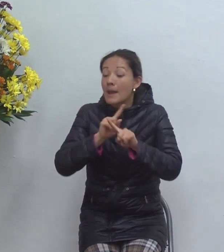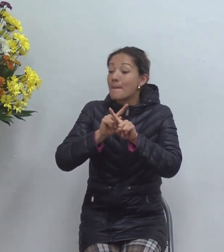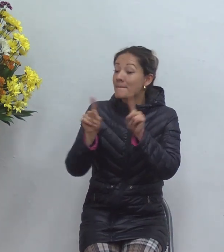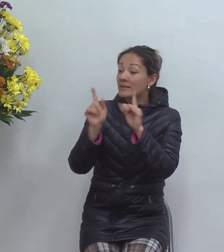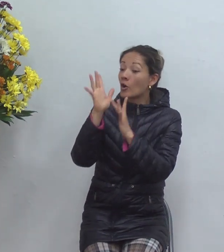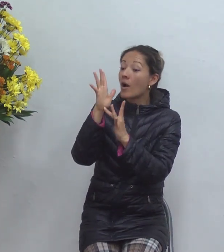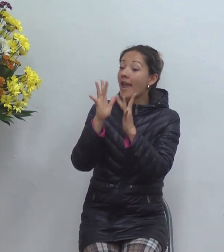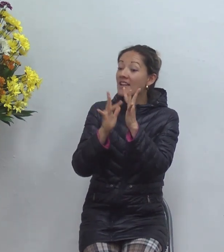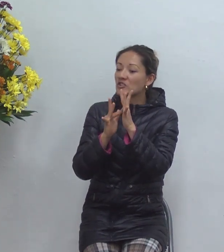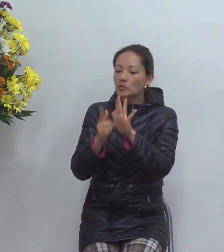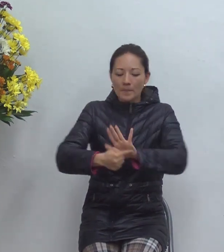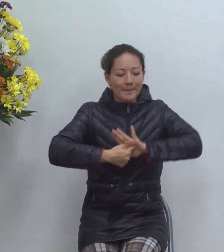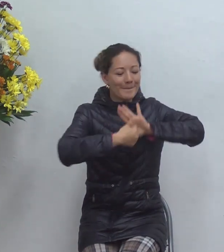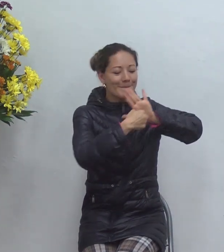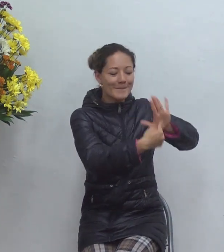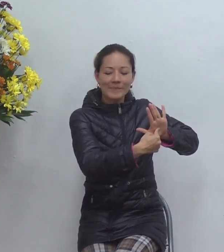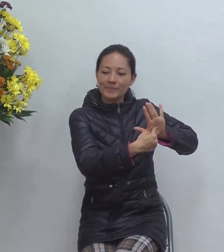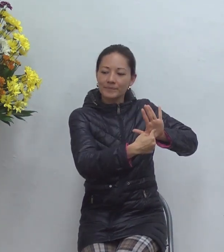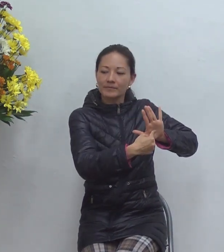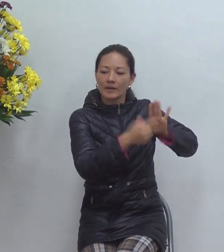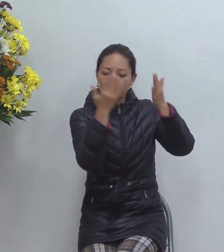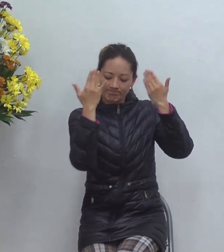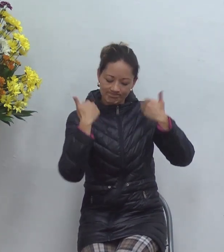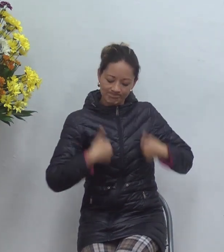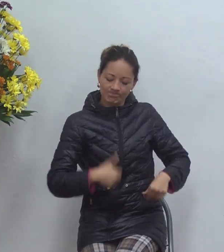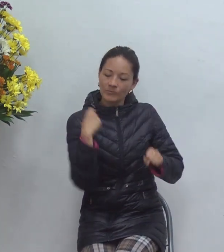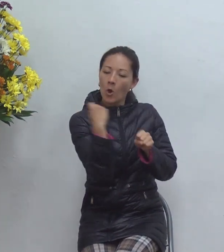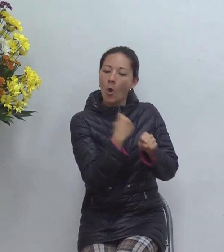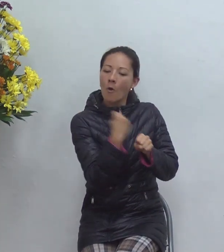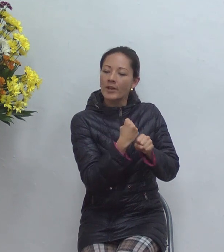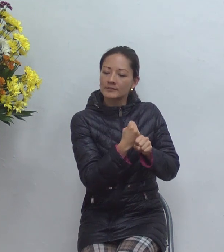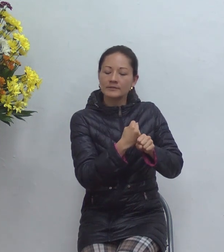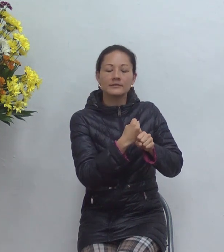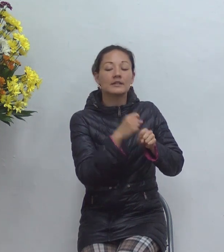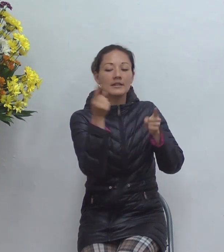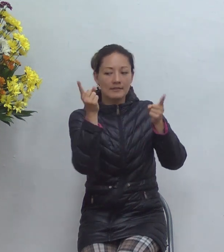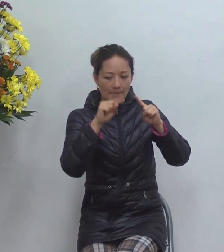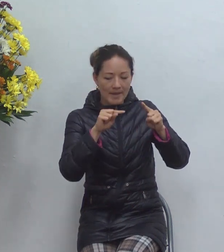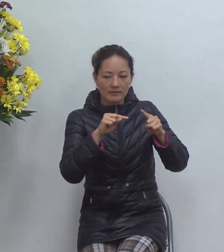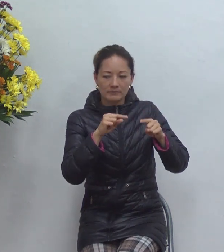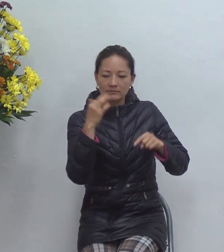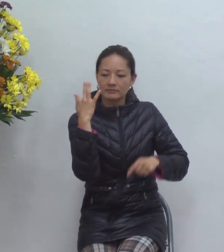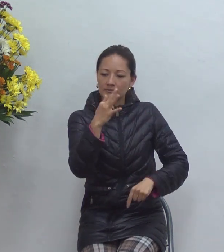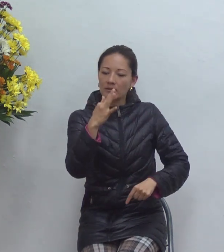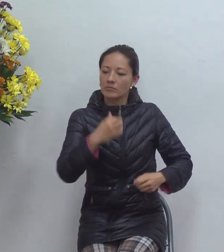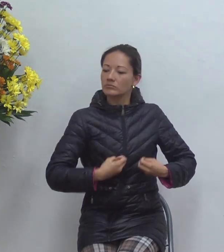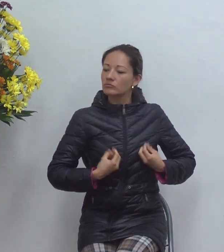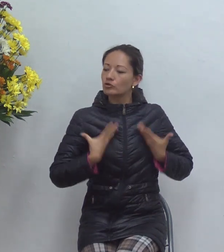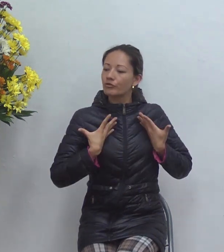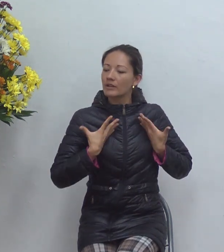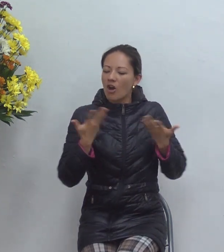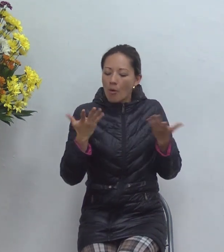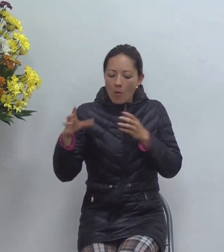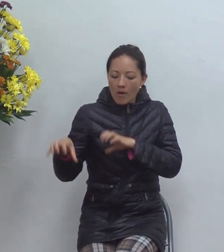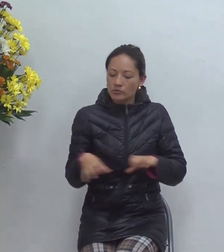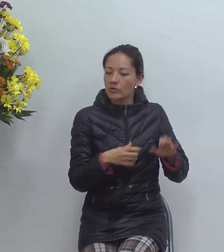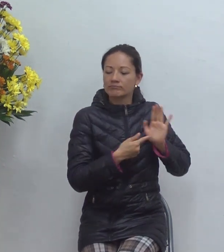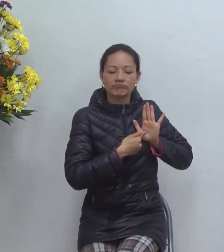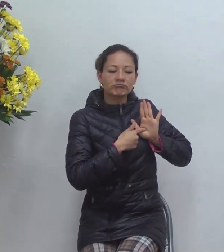solamente de su vida íntegra sino también de las señales que ha llevado los prodigios las señales del espíritu santo entonces en